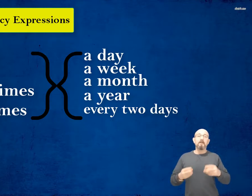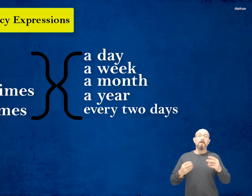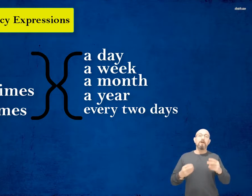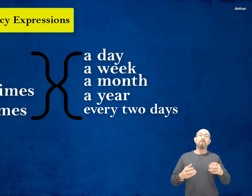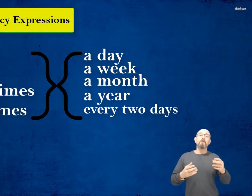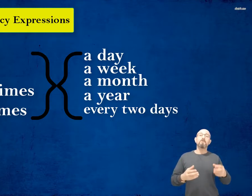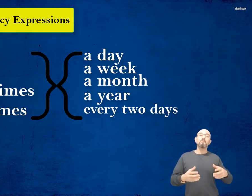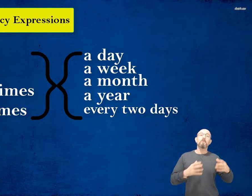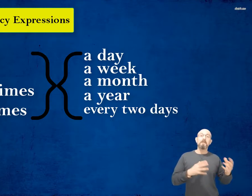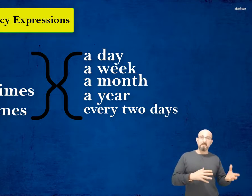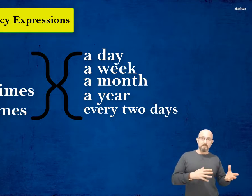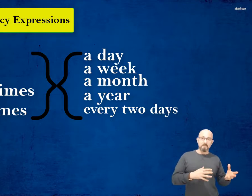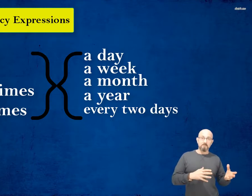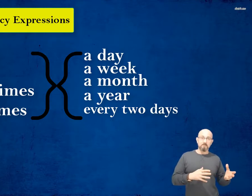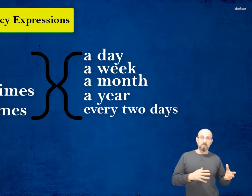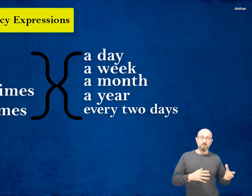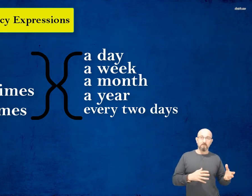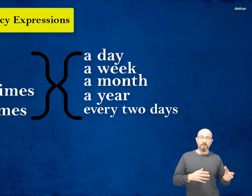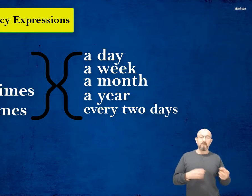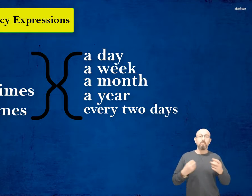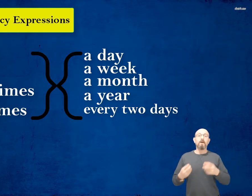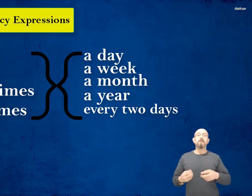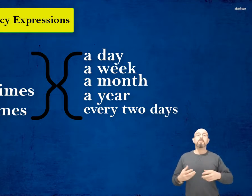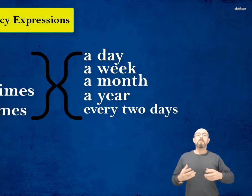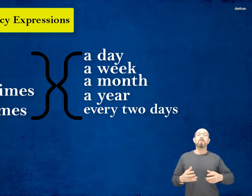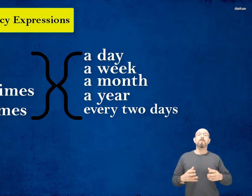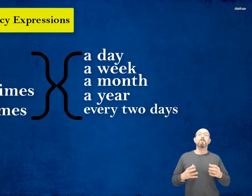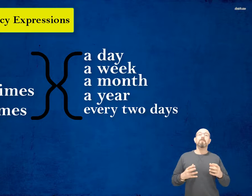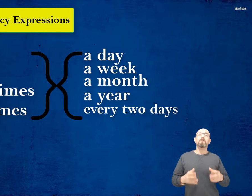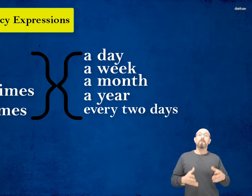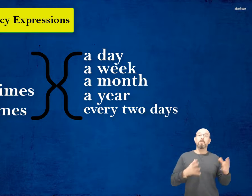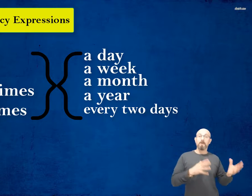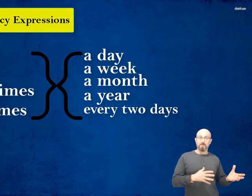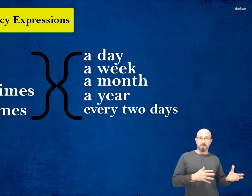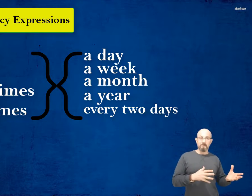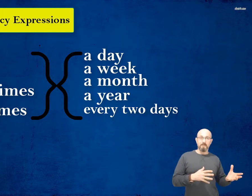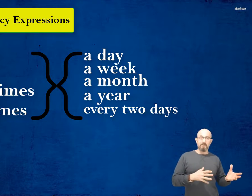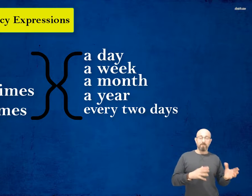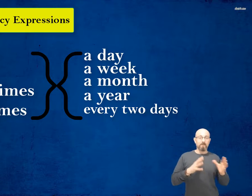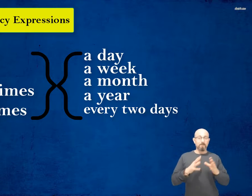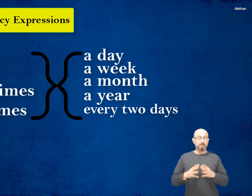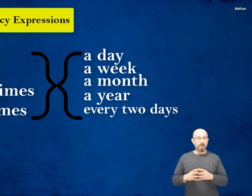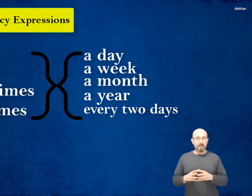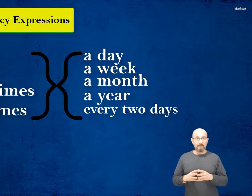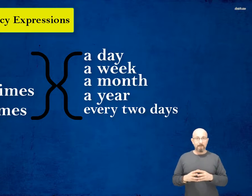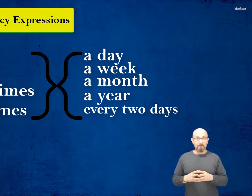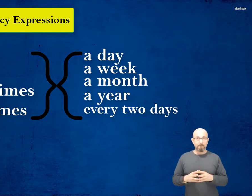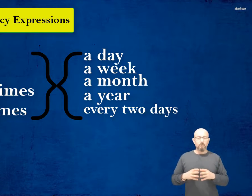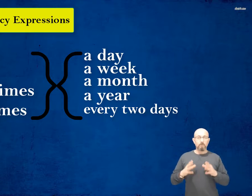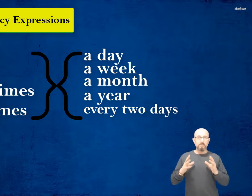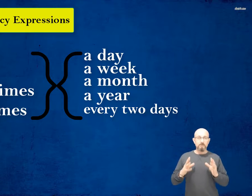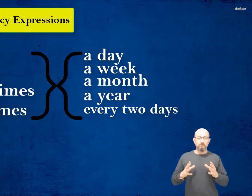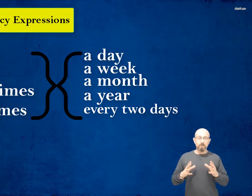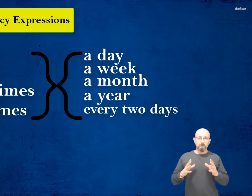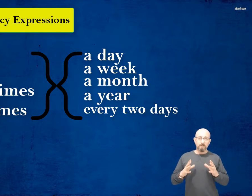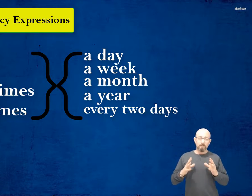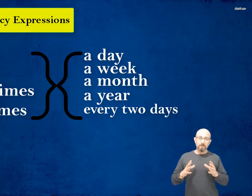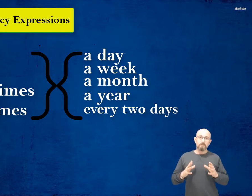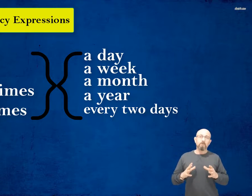every two weeks أوكي؟ twice every three months فأنتي بتطريقة هاي وال-two number two